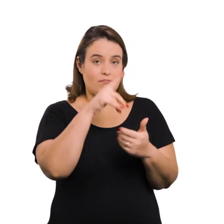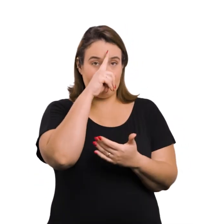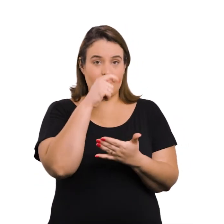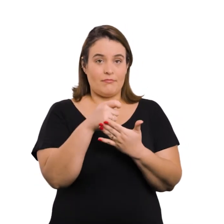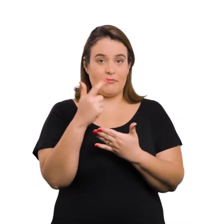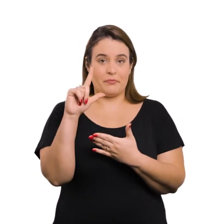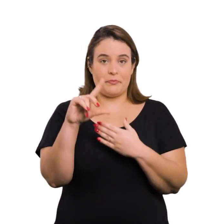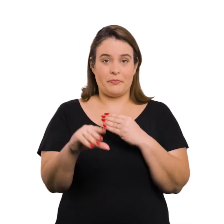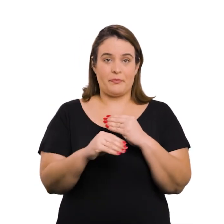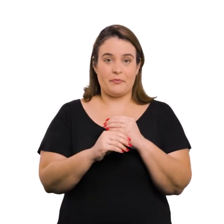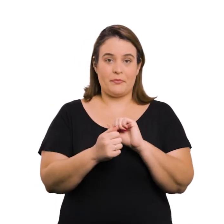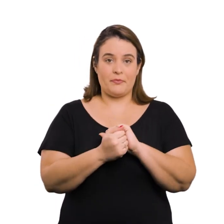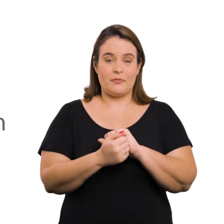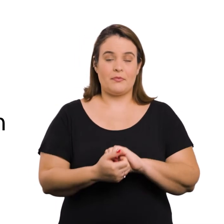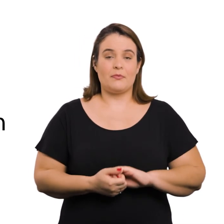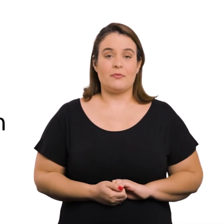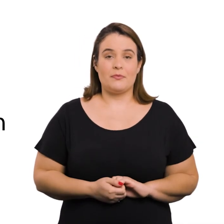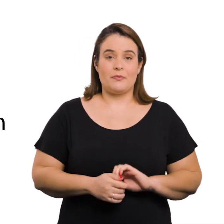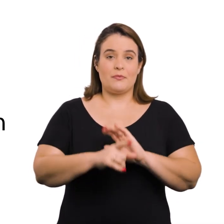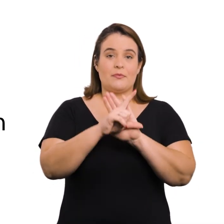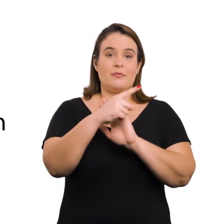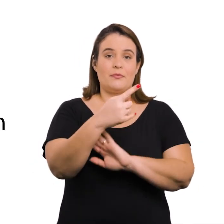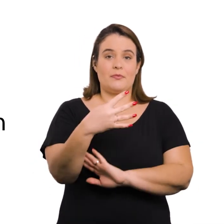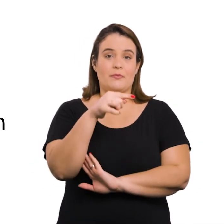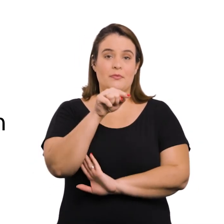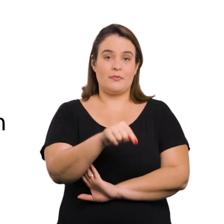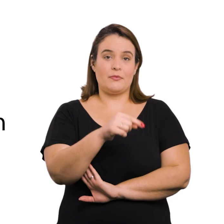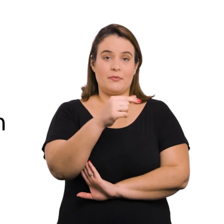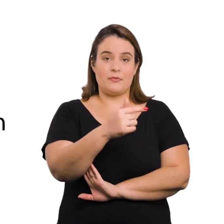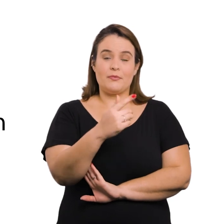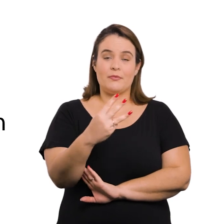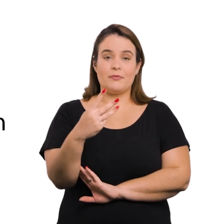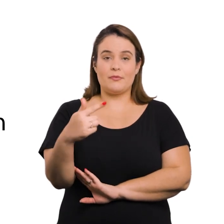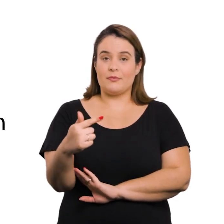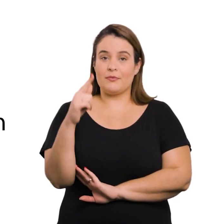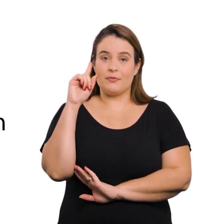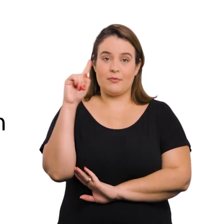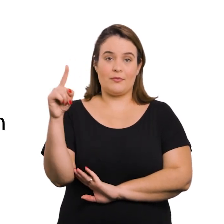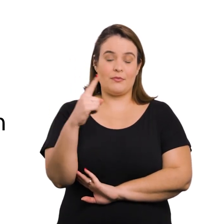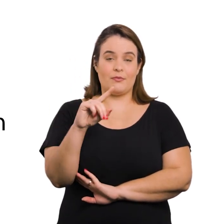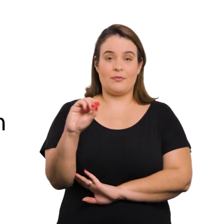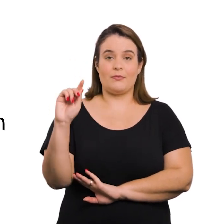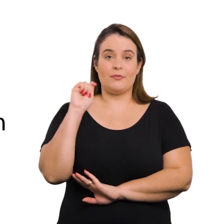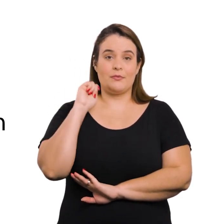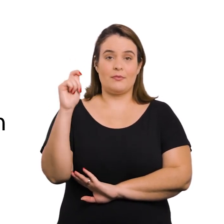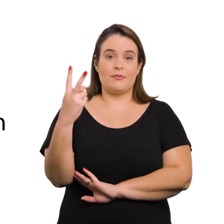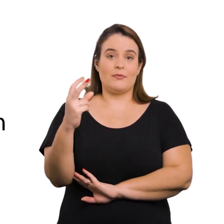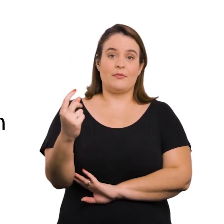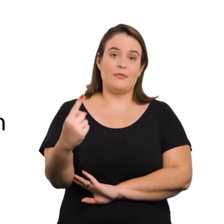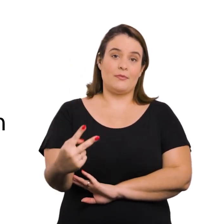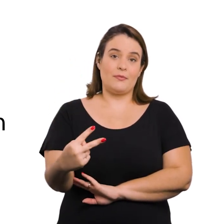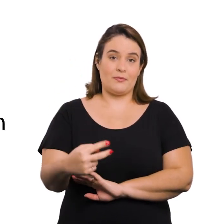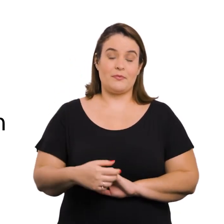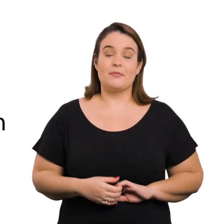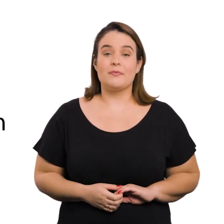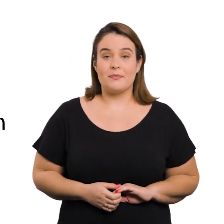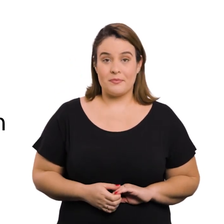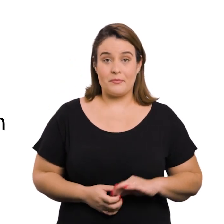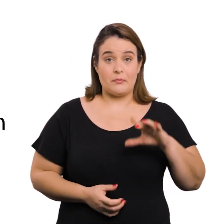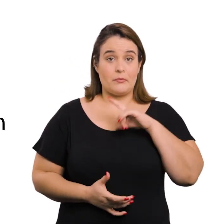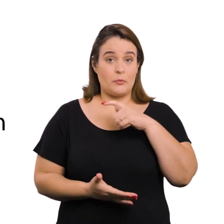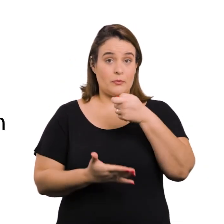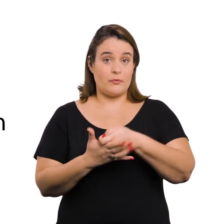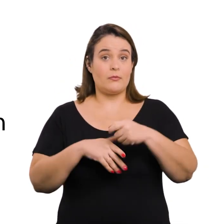define providências correlatas. Lei nº 14.737, de 10 de abril de 2012.